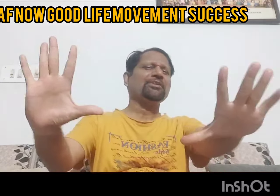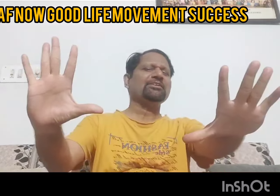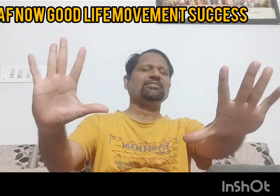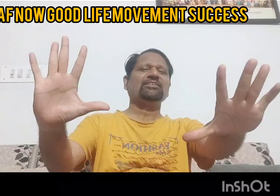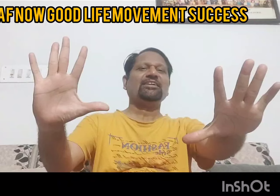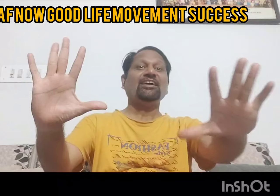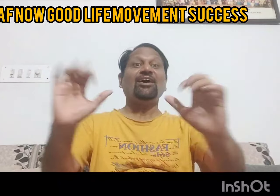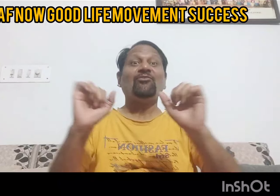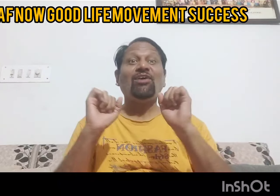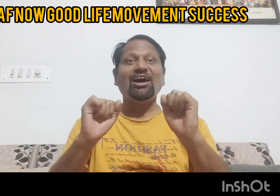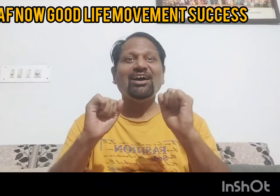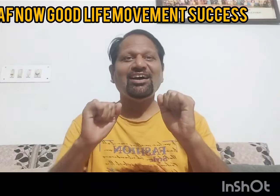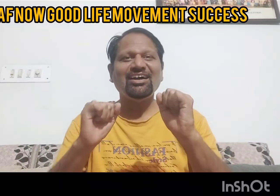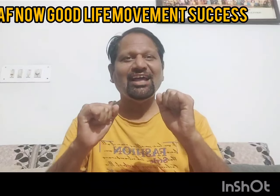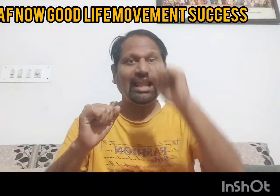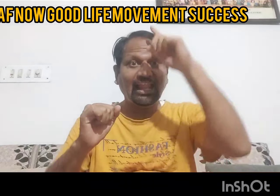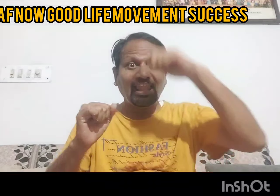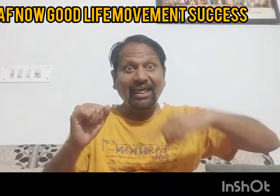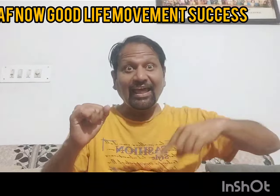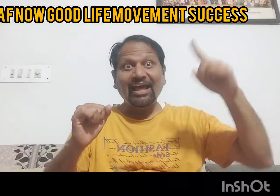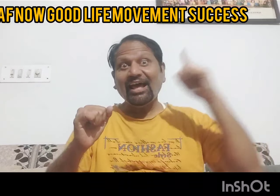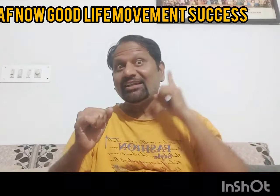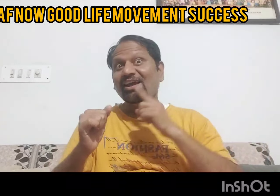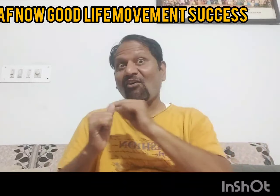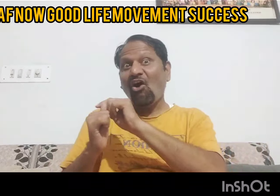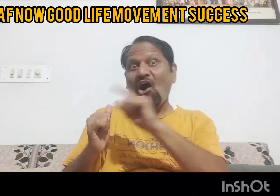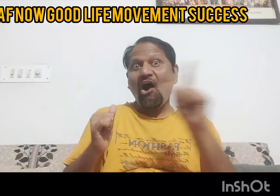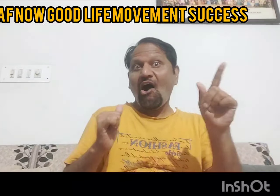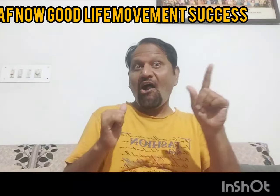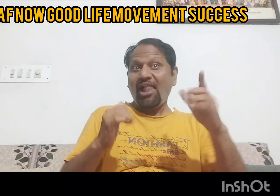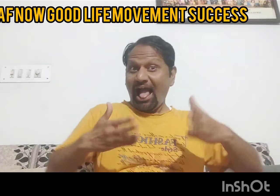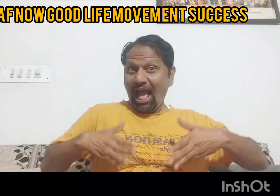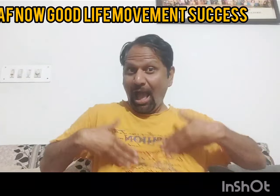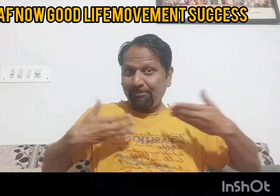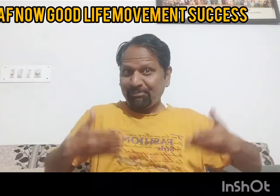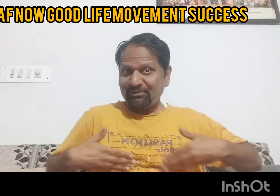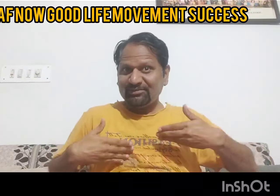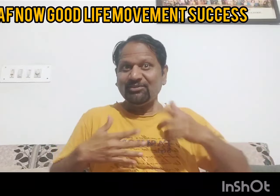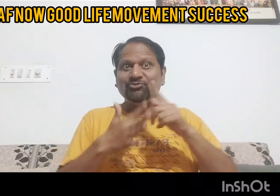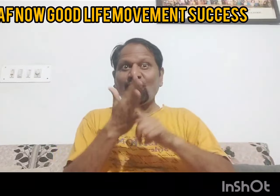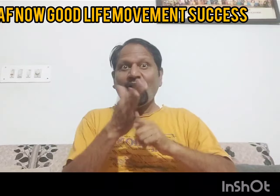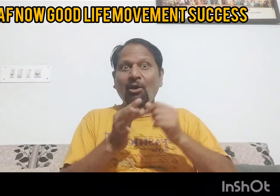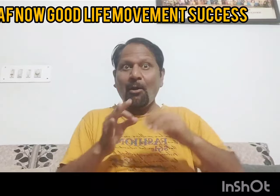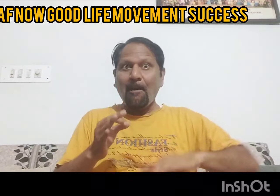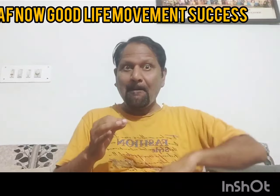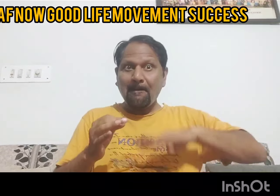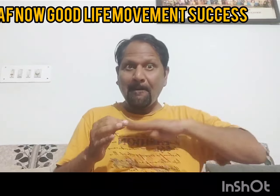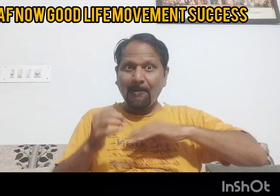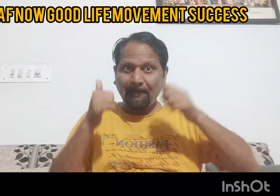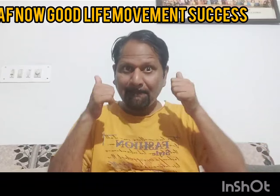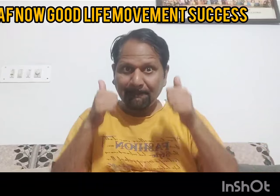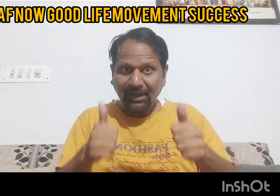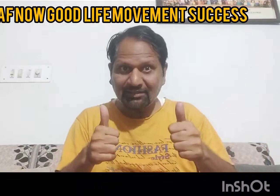उनके लिए समय आ गया है वही प्रयास करें और भारत के तरह